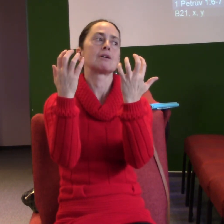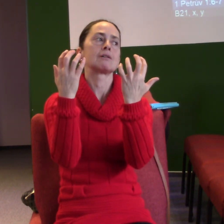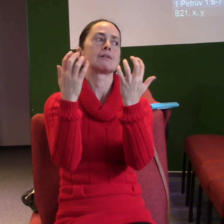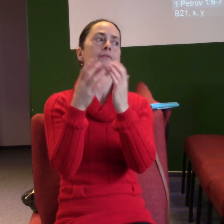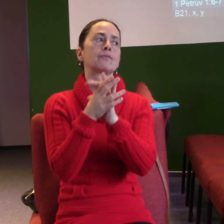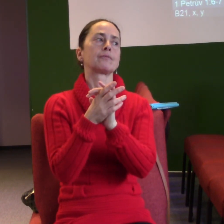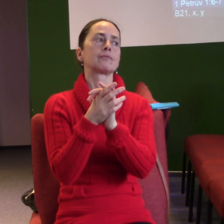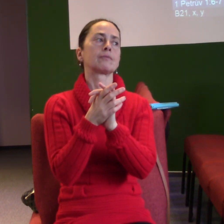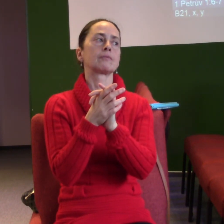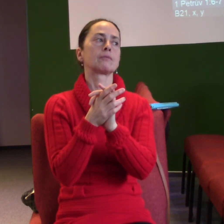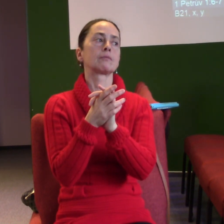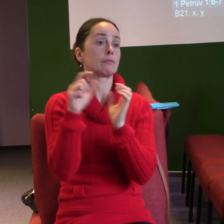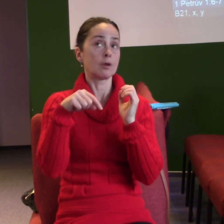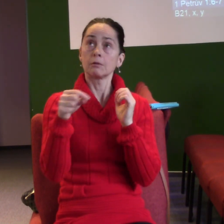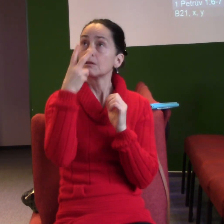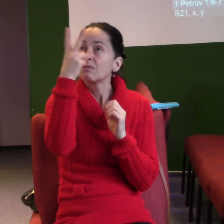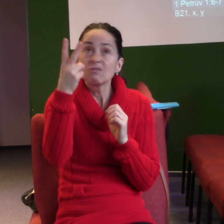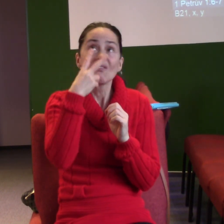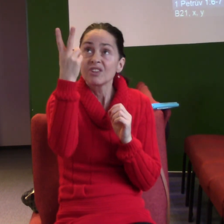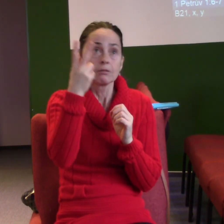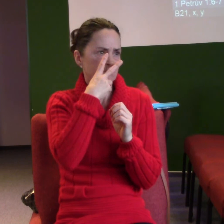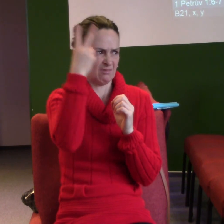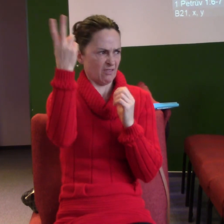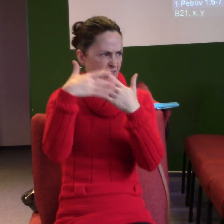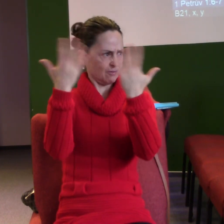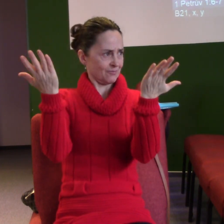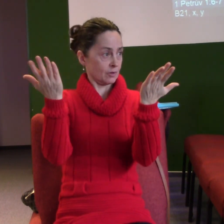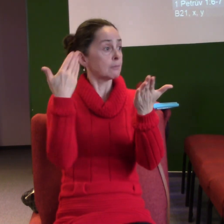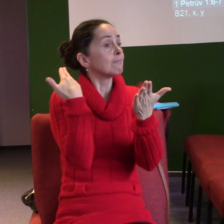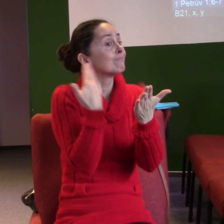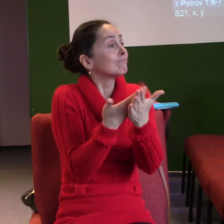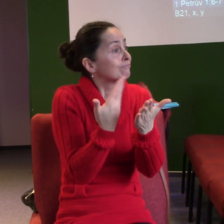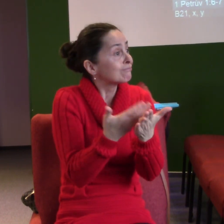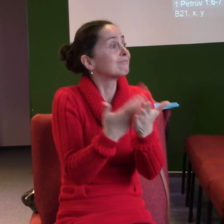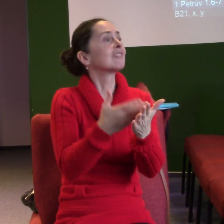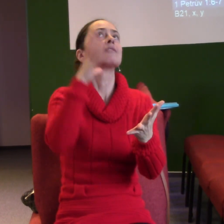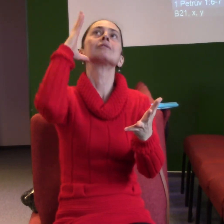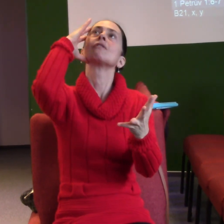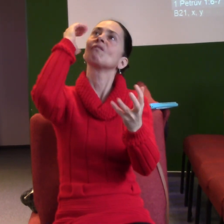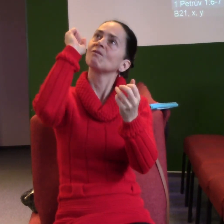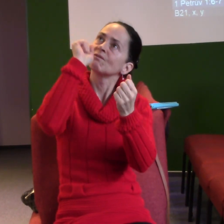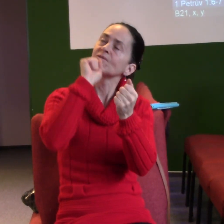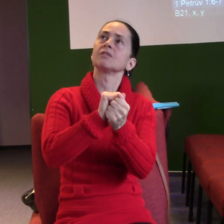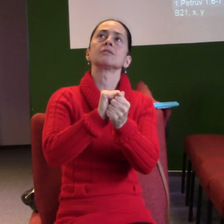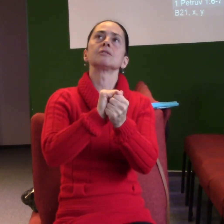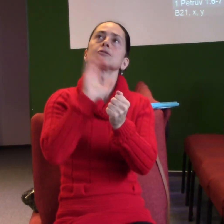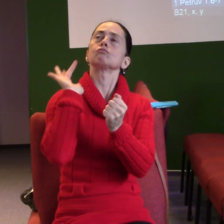Ačkoliv ho ani nyní nevidíte, tak v něho věříte. A jásáté